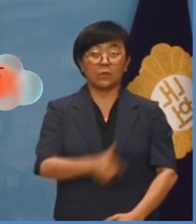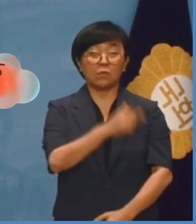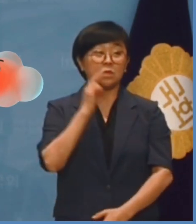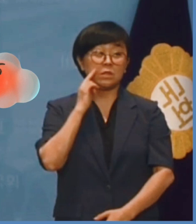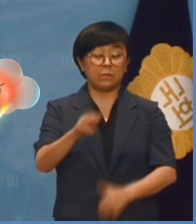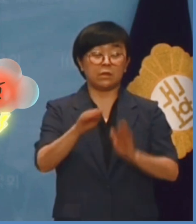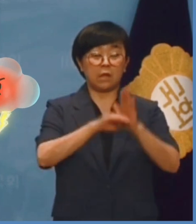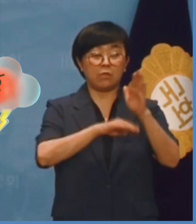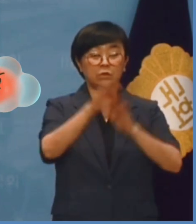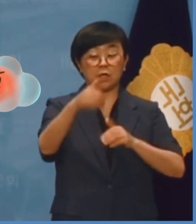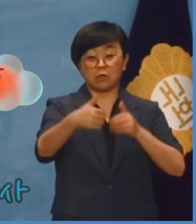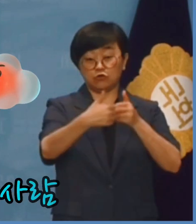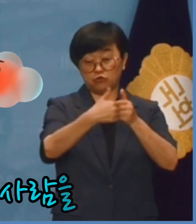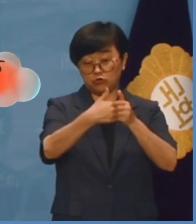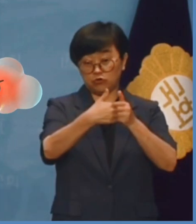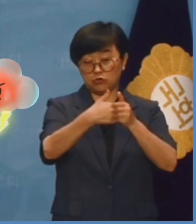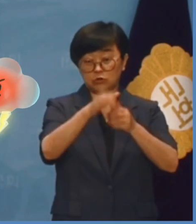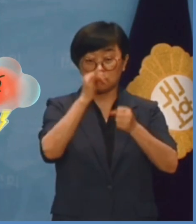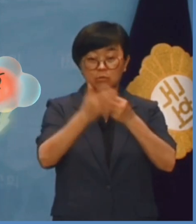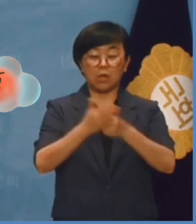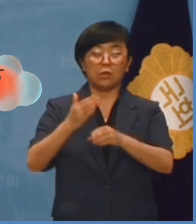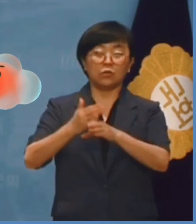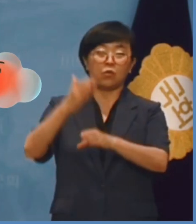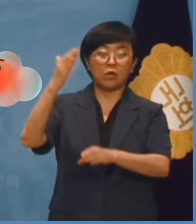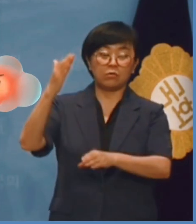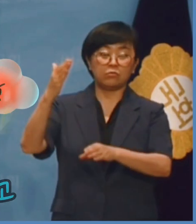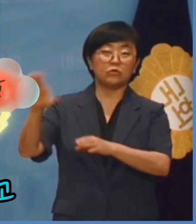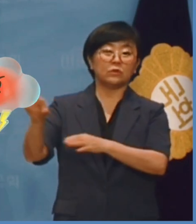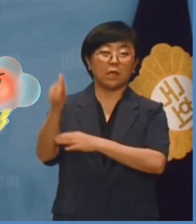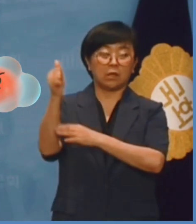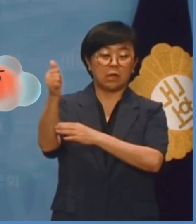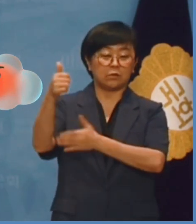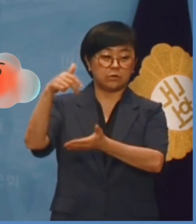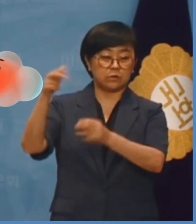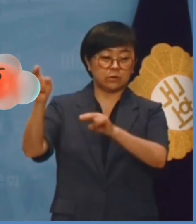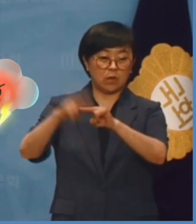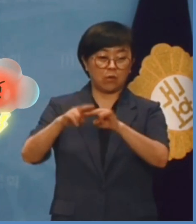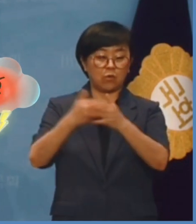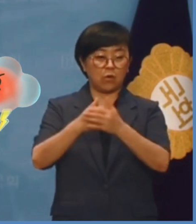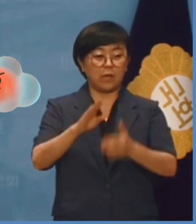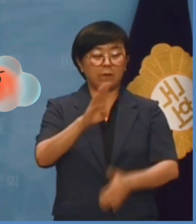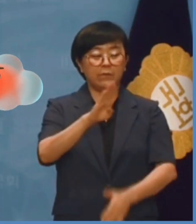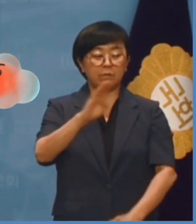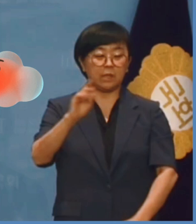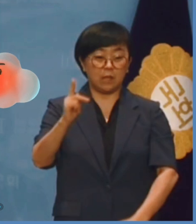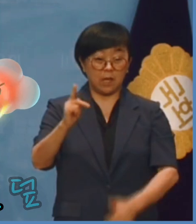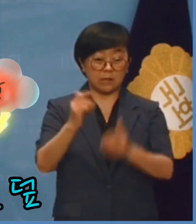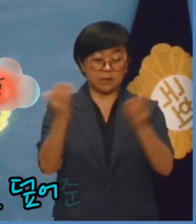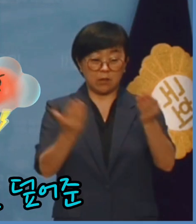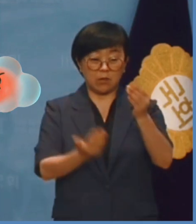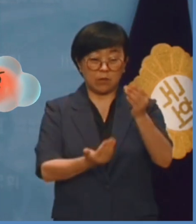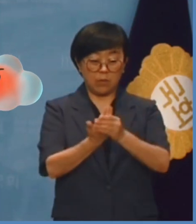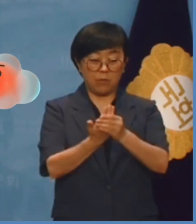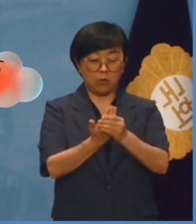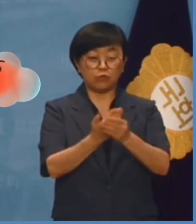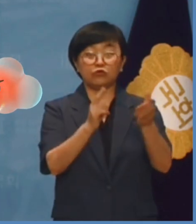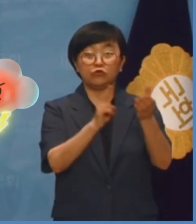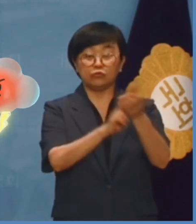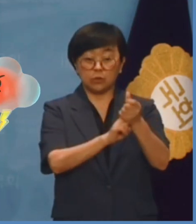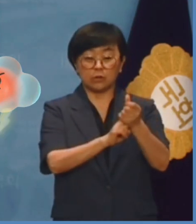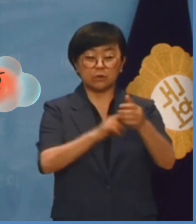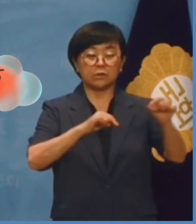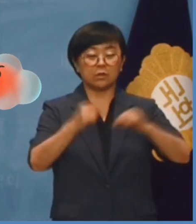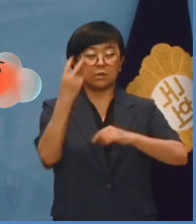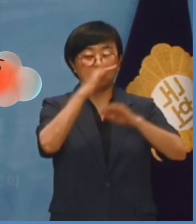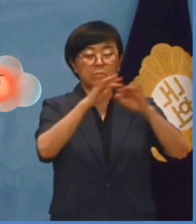극단적 남북 대결주의를 주장하는 사람을 통일보 장관으로 세우고 이명박 후보의 BBK 사건을 덮어준 정치검사를